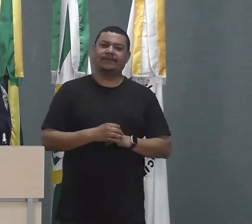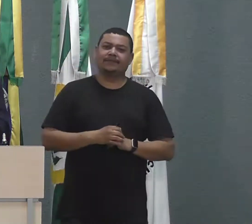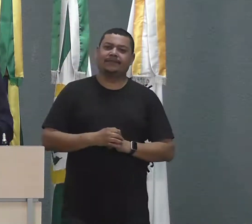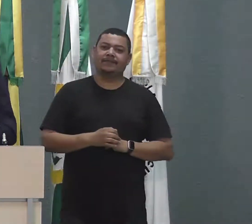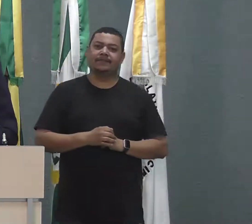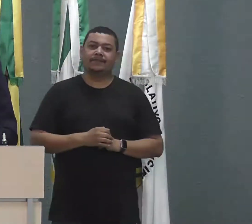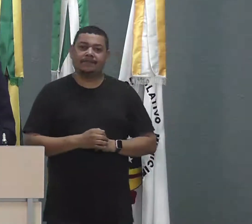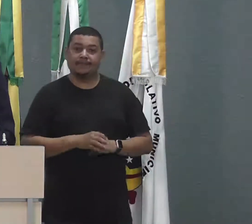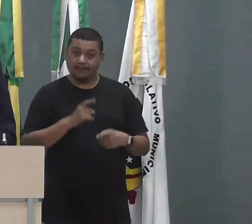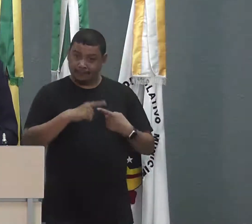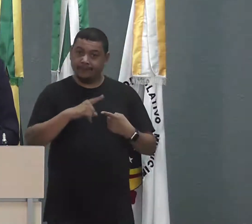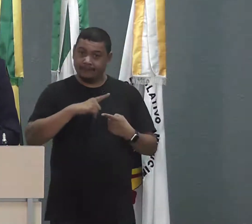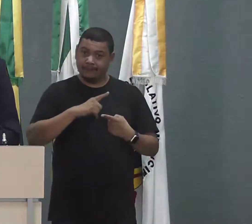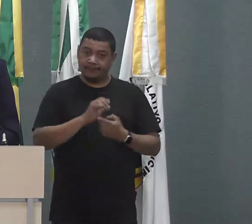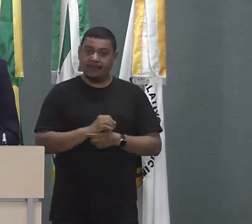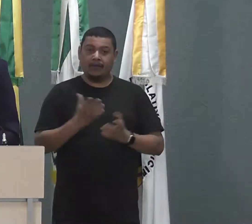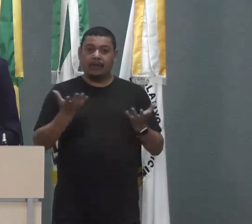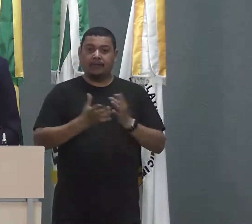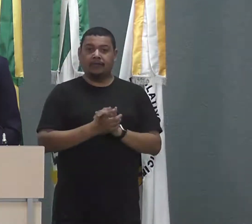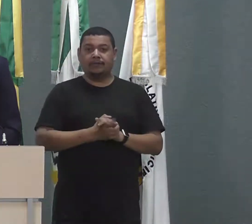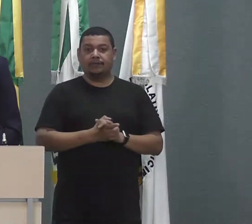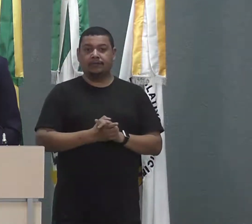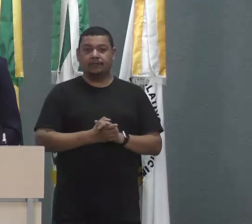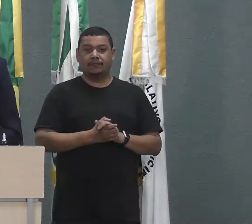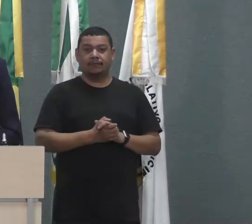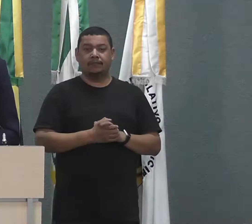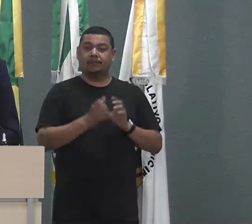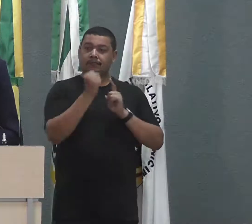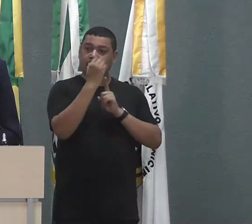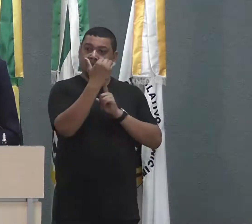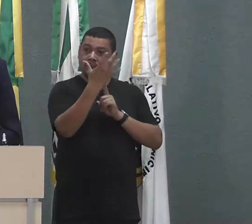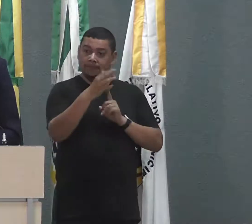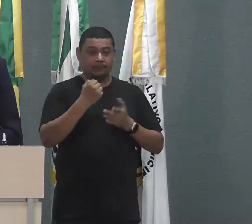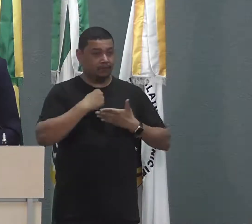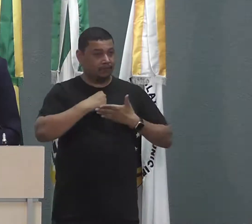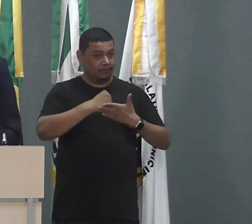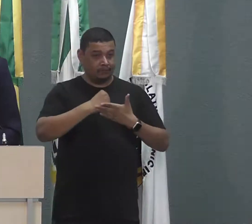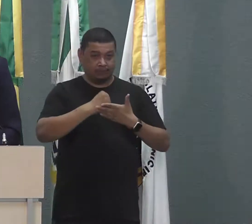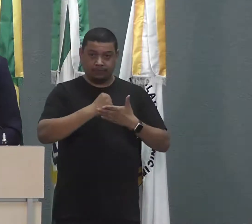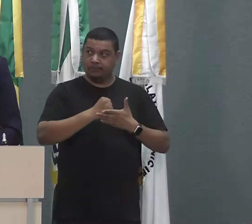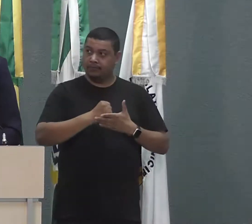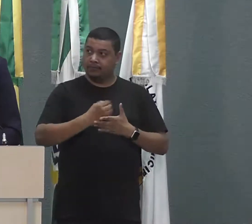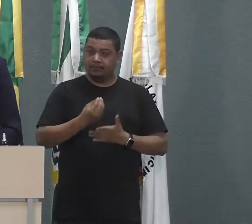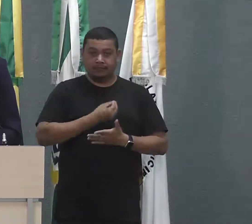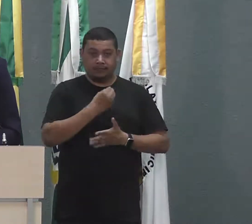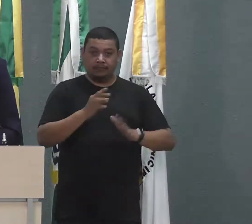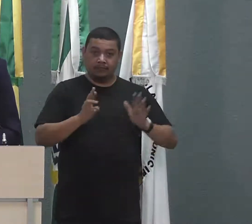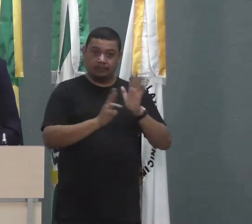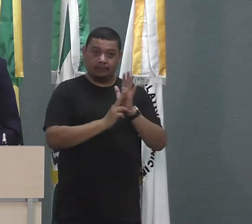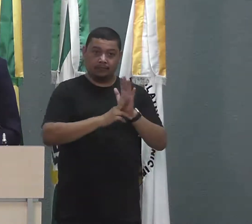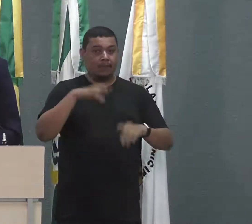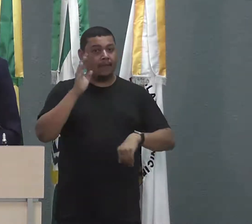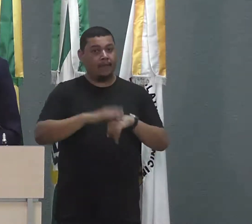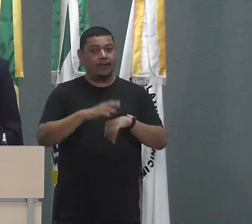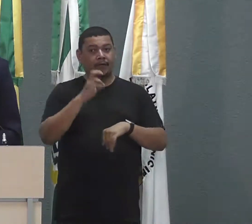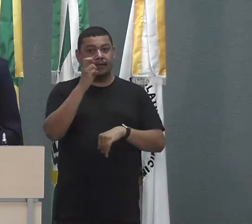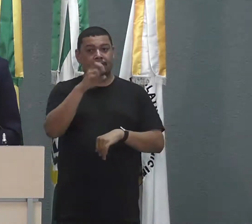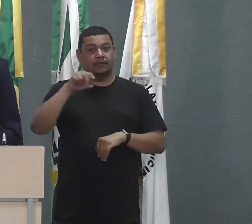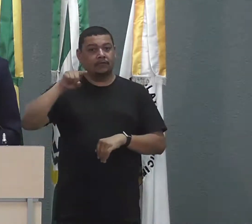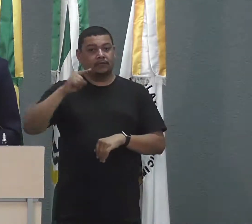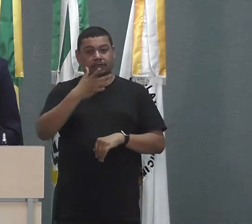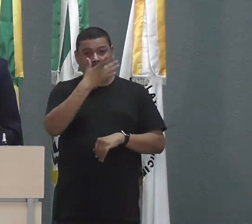outro. Se a gente instalar esse tipo de situação para a gente atender a população do distrito do Riozinho, que são mais de 5 mil habitantes,